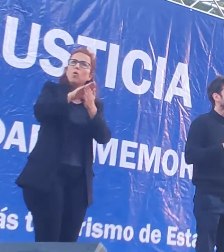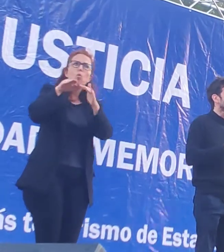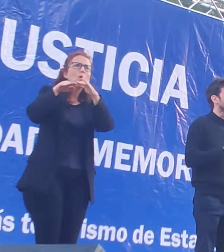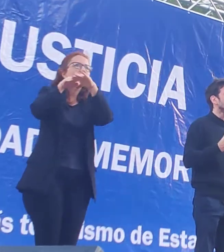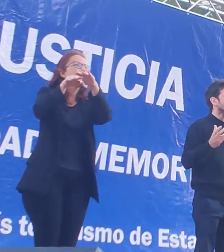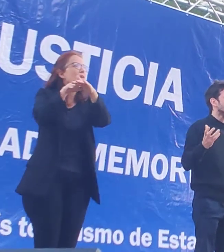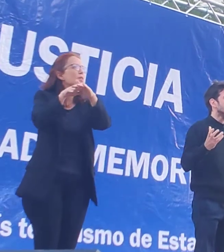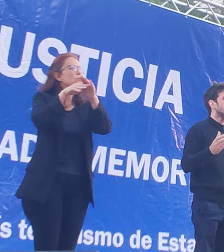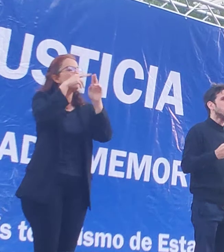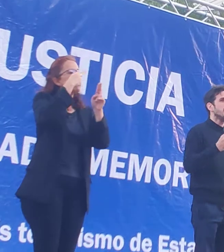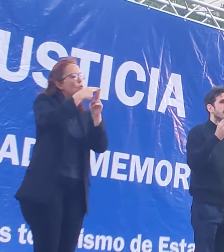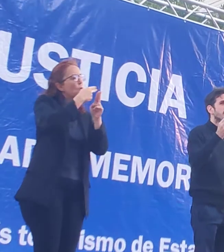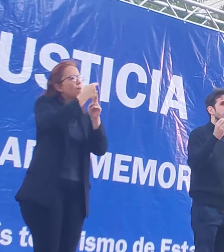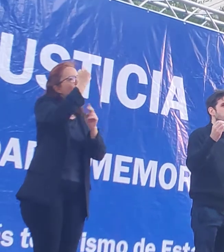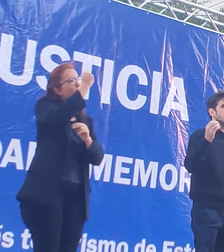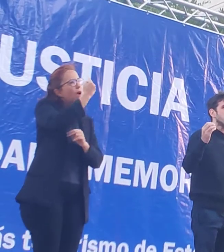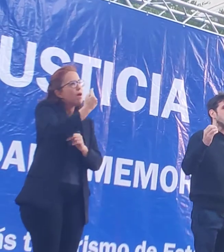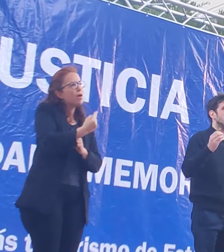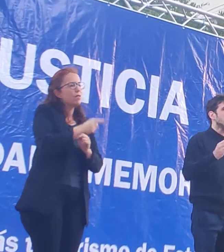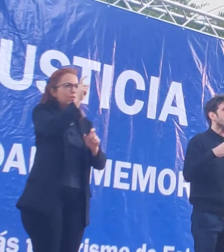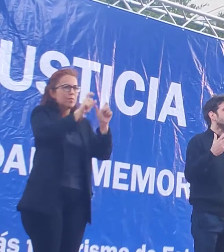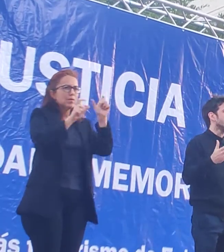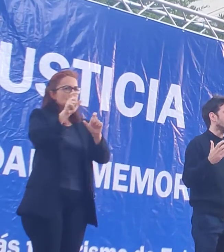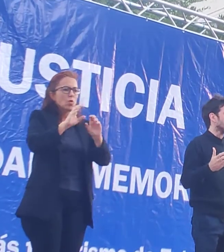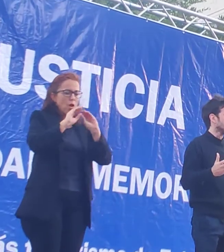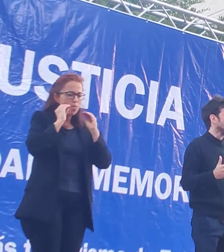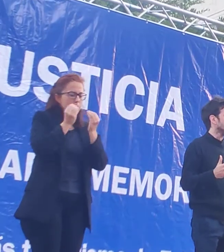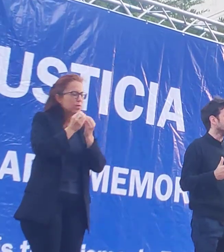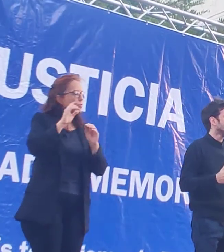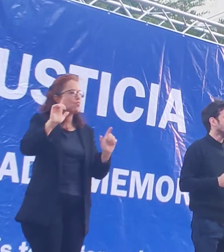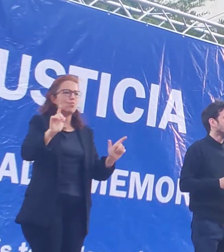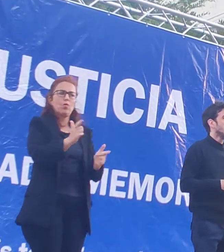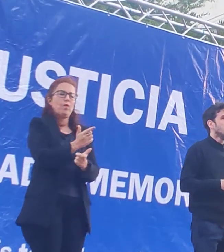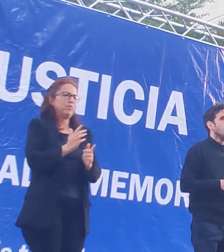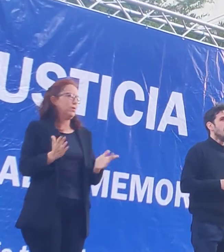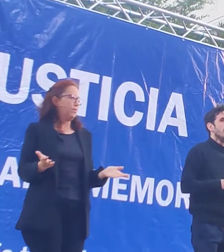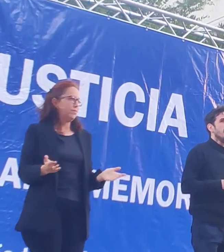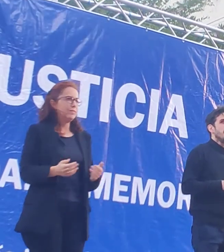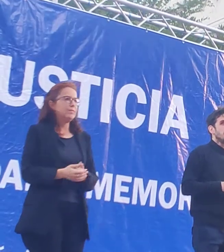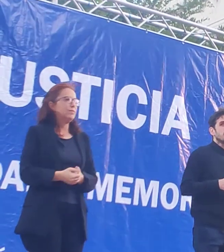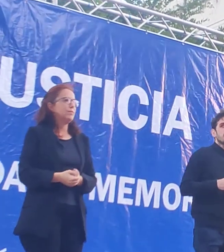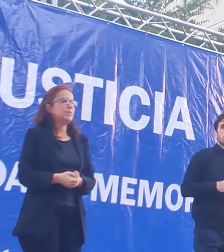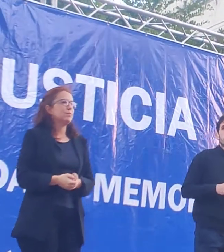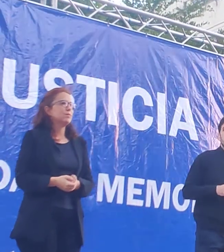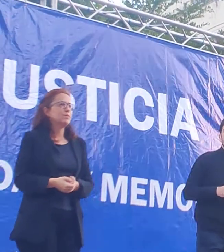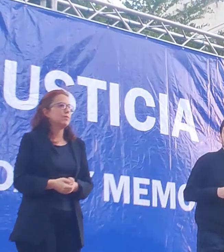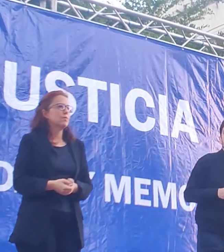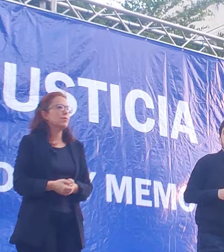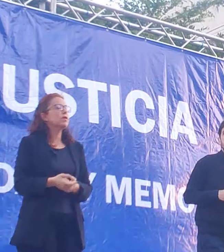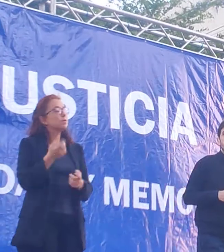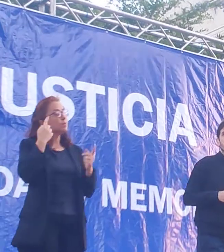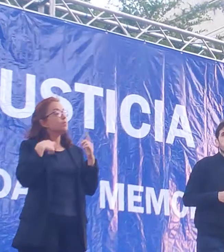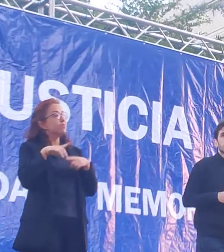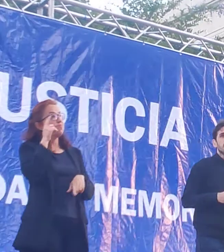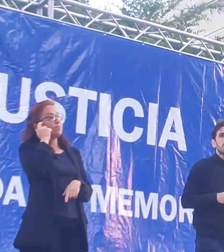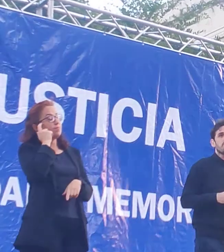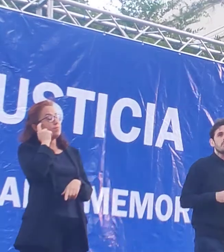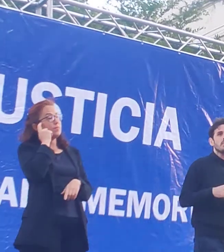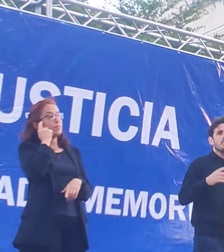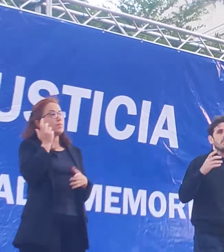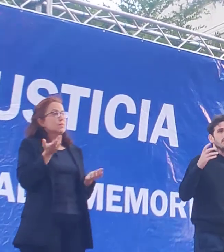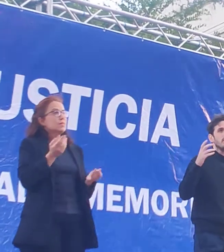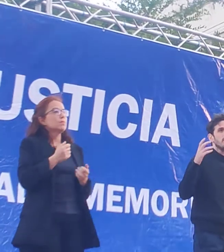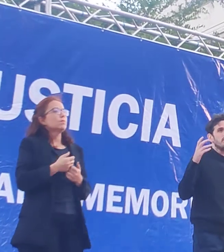que tuviera este listado, esta información. Entonces, por eso nosotros pensamos que